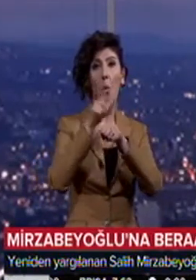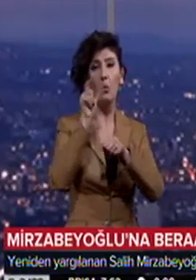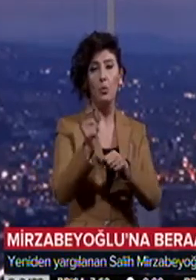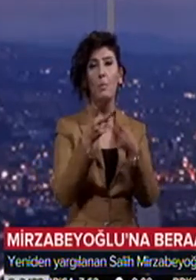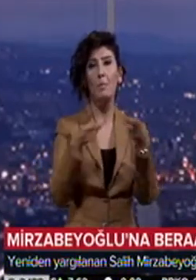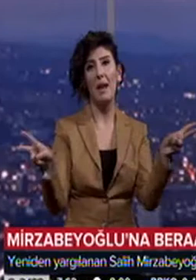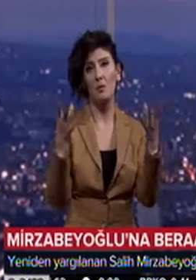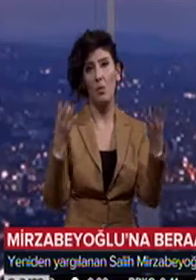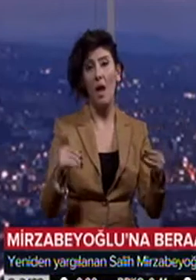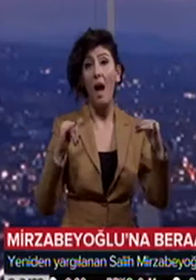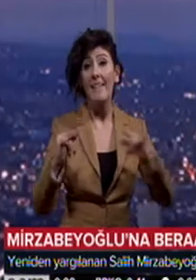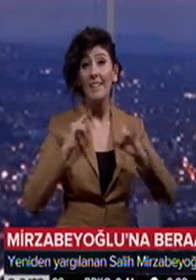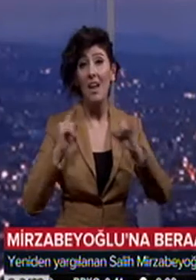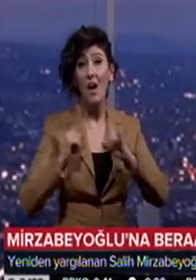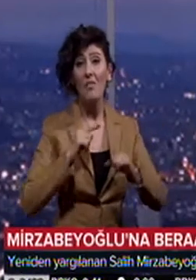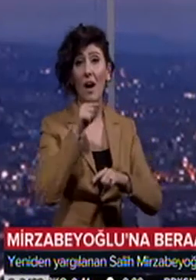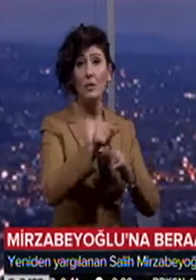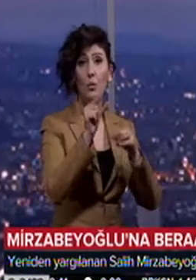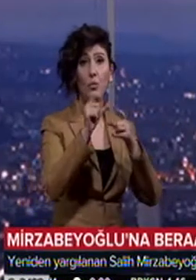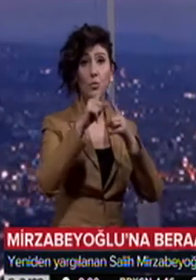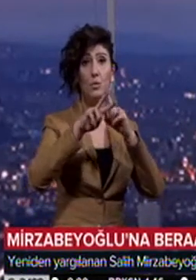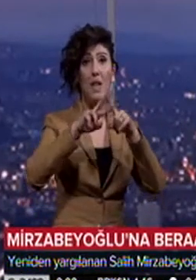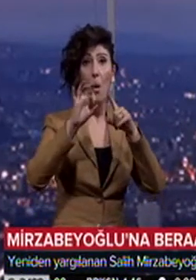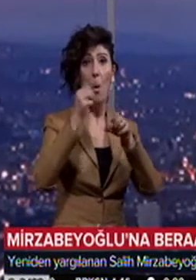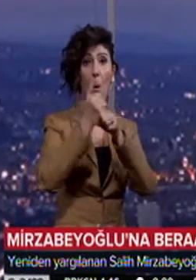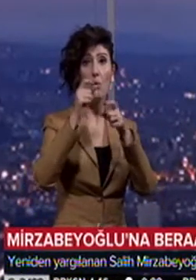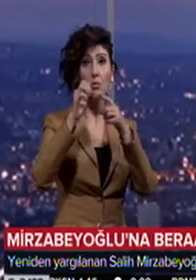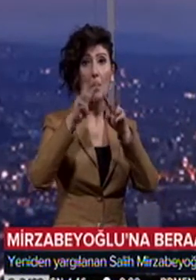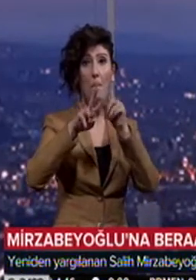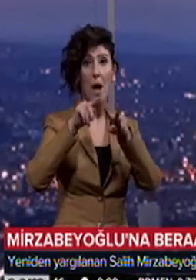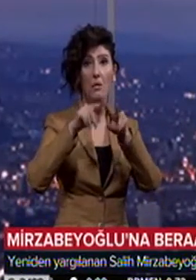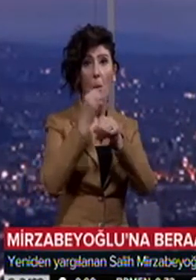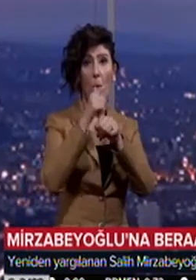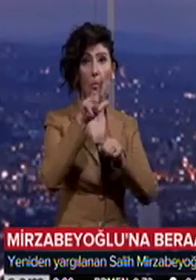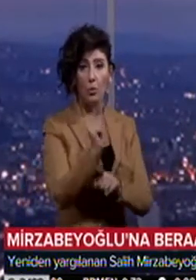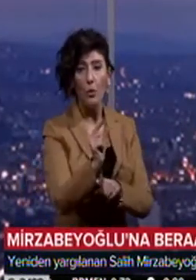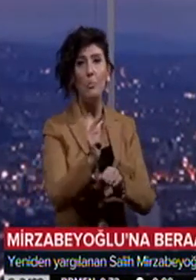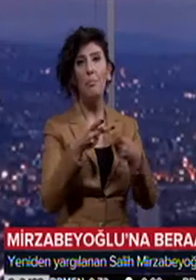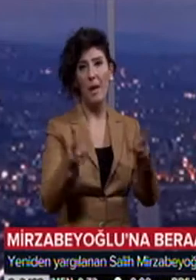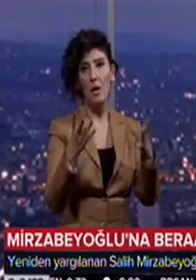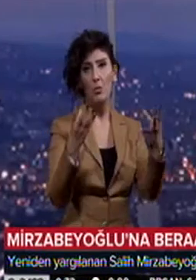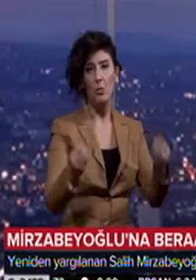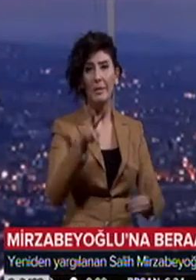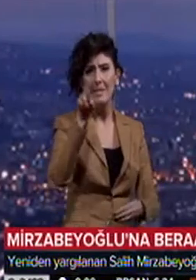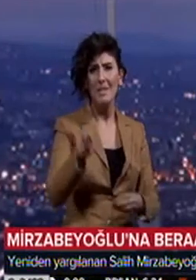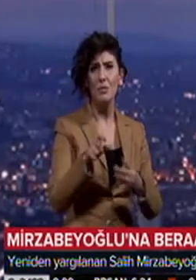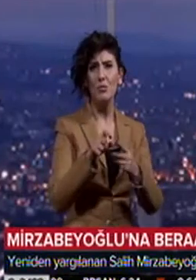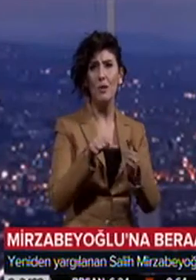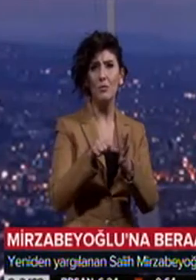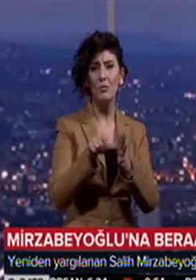Aynı davadan hüküm giyen Saadettin Usta Osmanoğlu'nun da beraatine karar verildi. 28 Şubat döneminde tutuklanan